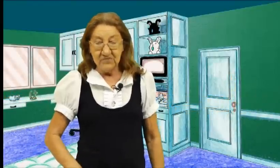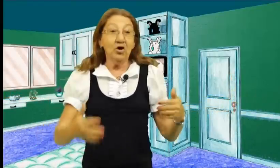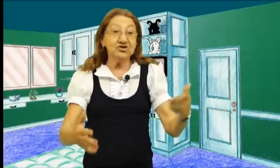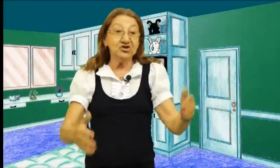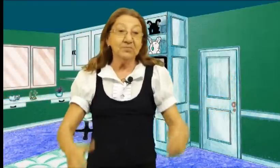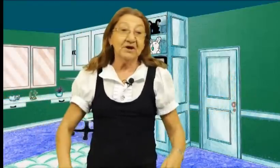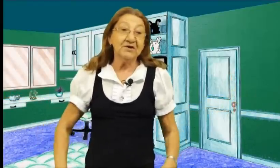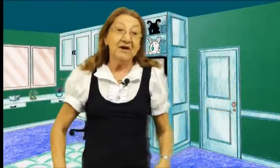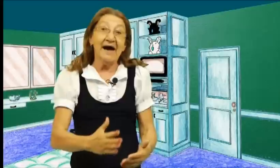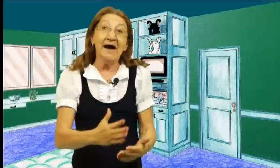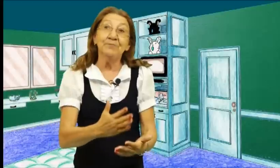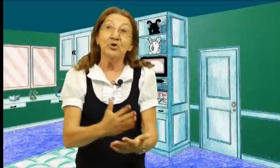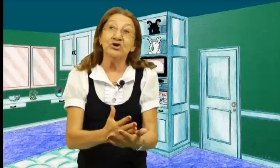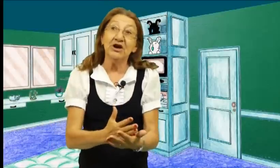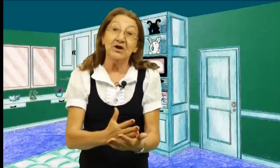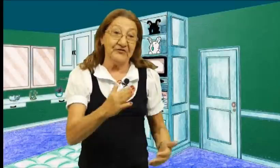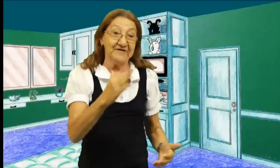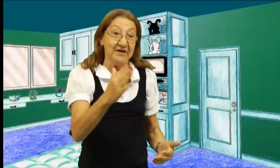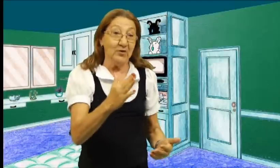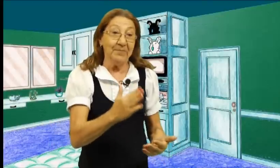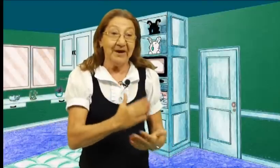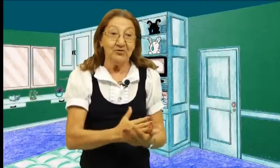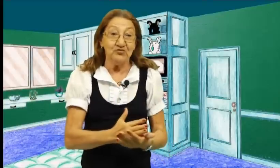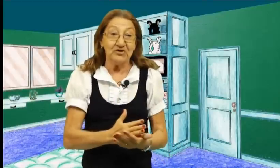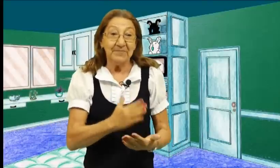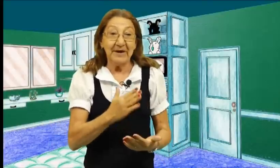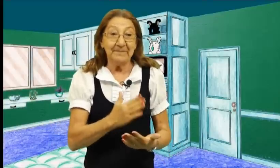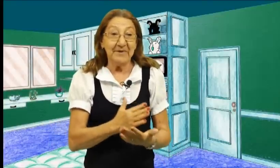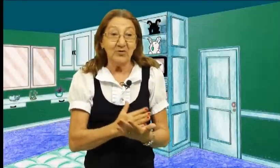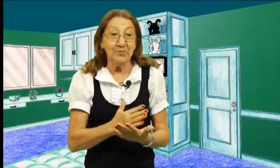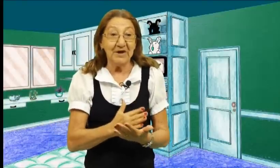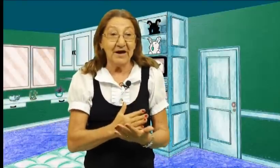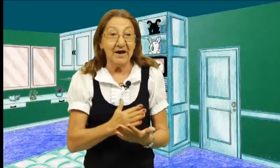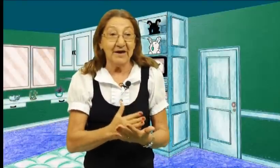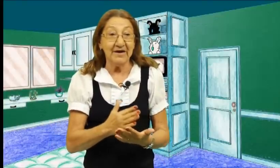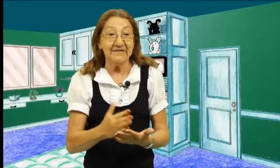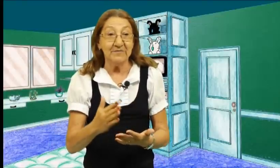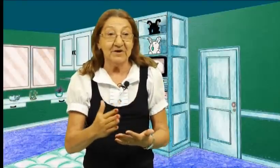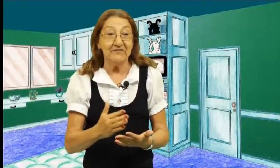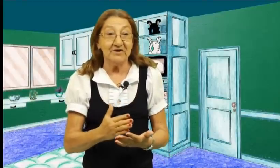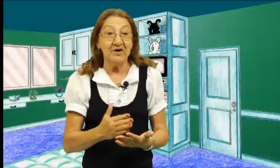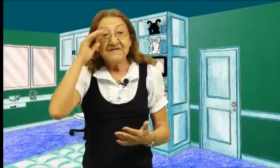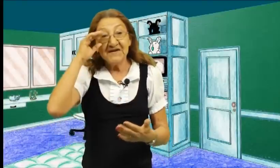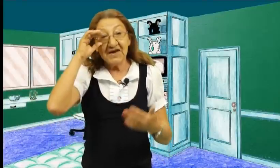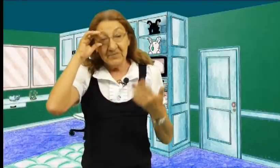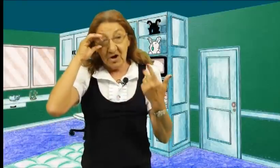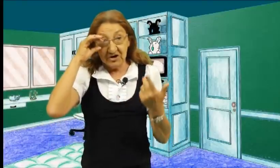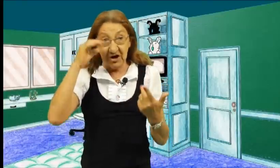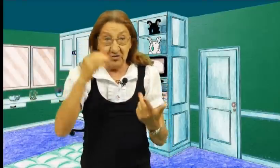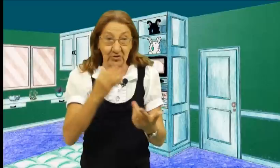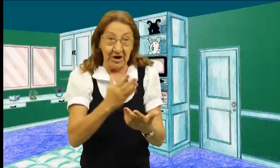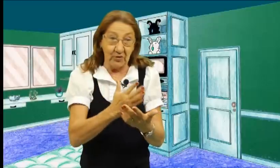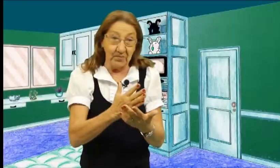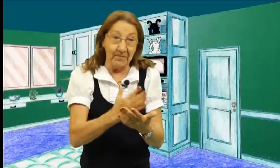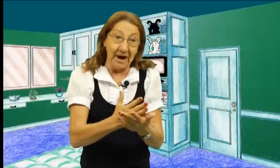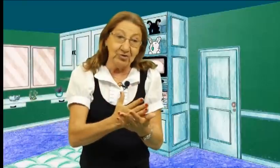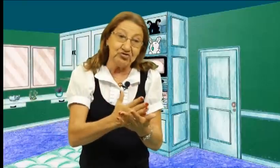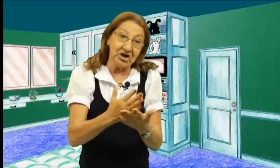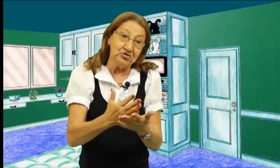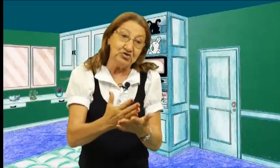Outra também Ah, porque fizeram uma pergunta Para comprar a Casa Minha Vida Se quem mora em aluguel Mal tem o